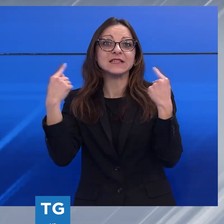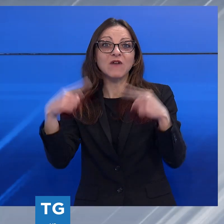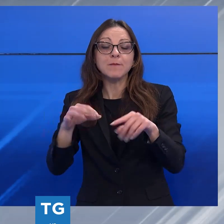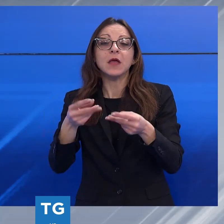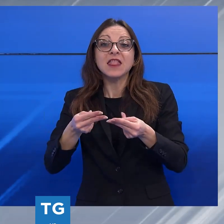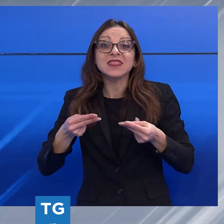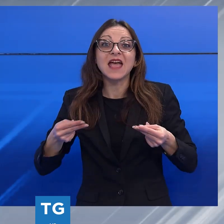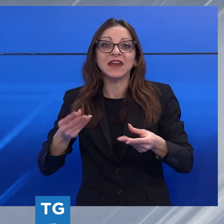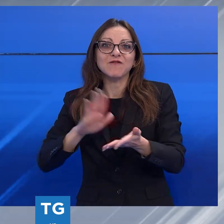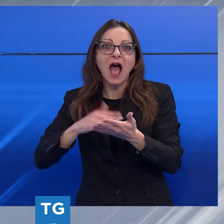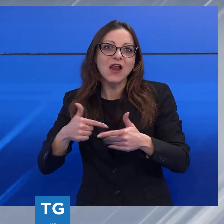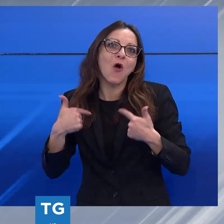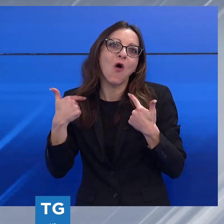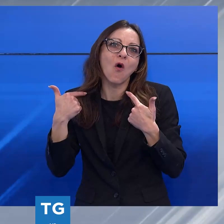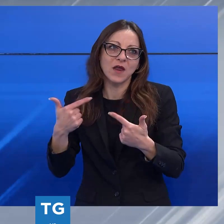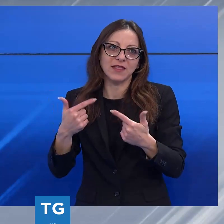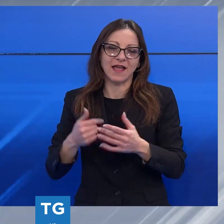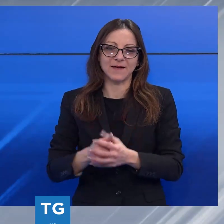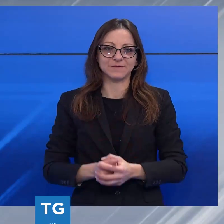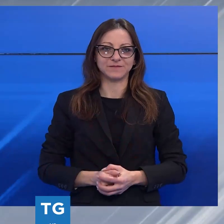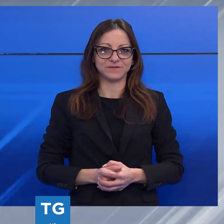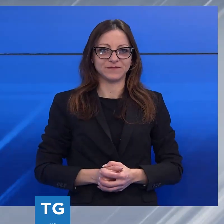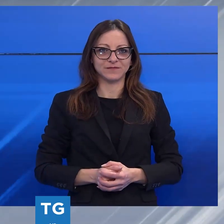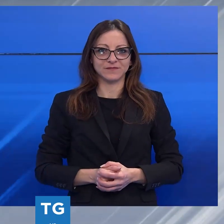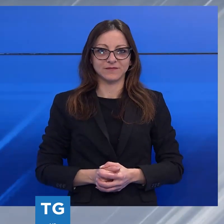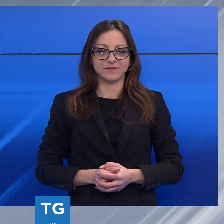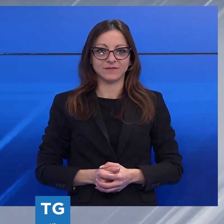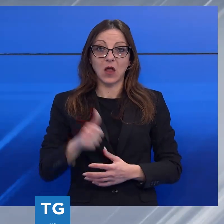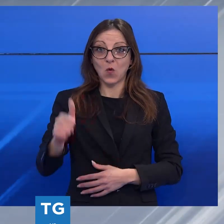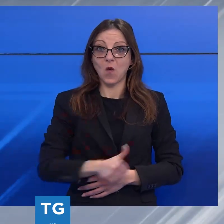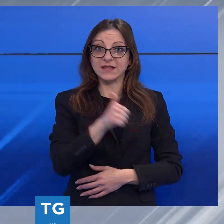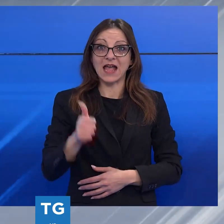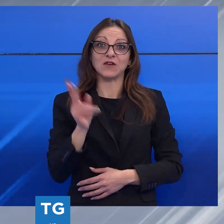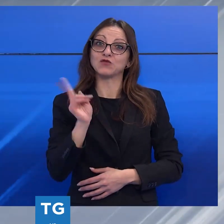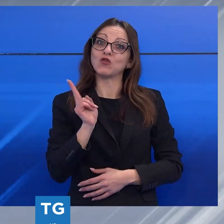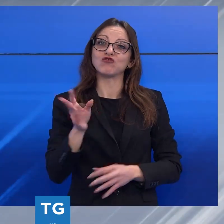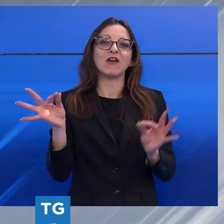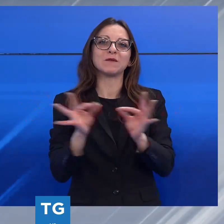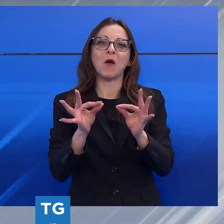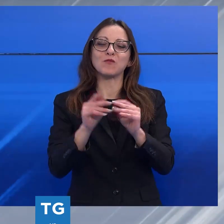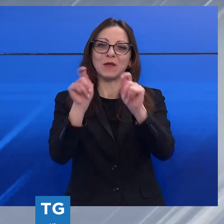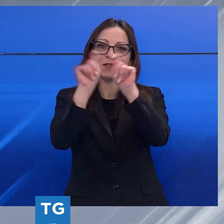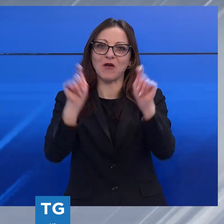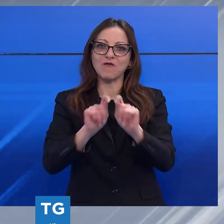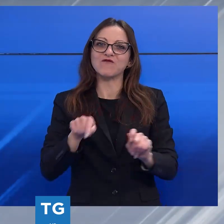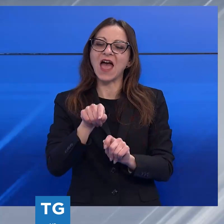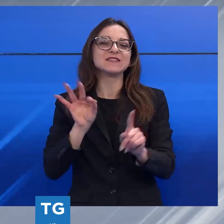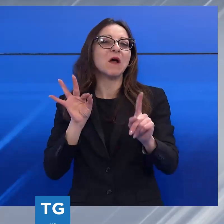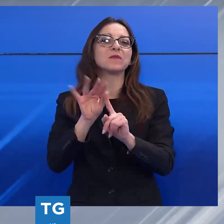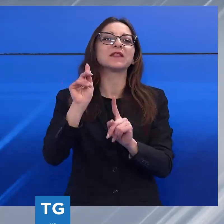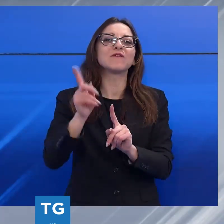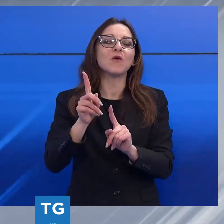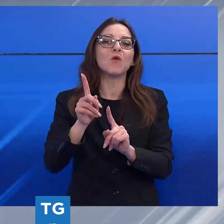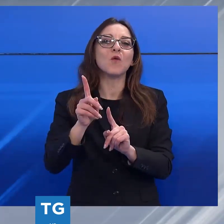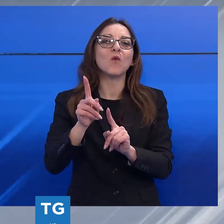territorio e valorizza il Parco delle Alpi Apuane. Giunto quest'anno la sua dodicesima edizione, il Festival si propone come obiettivo di far